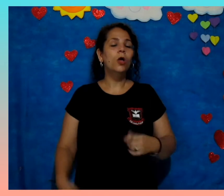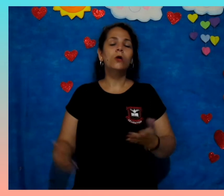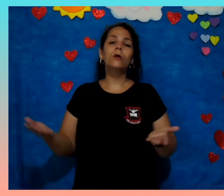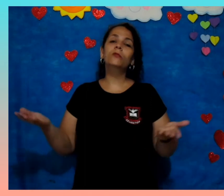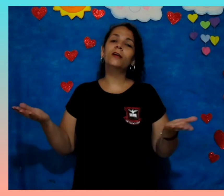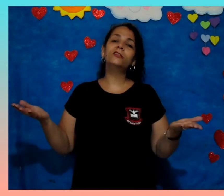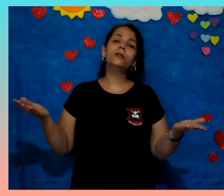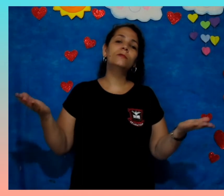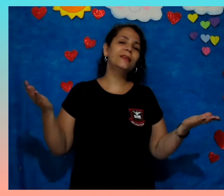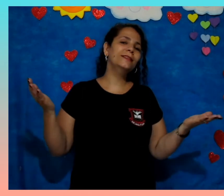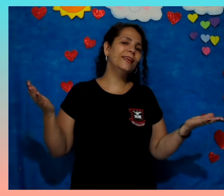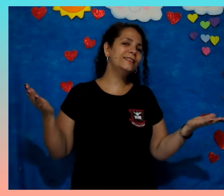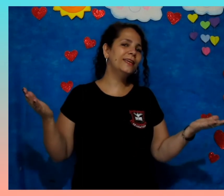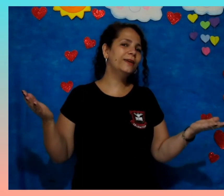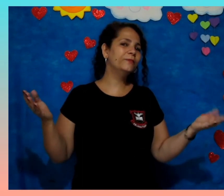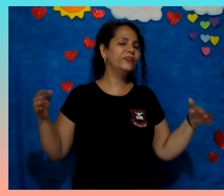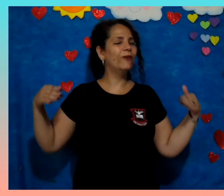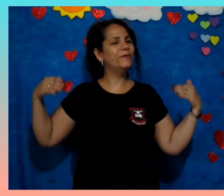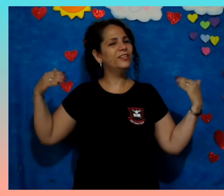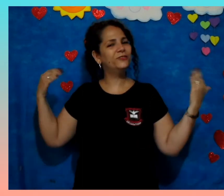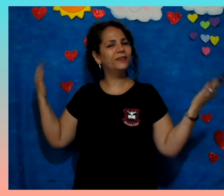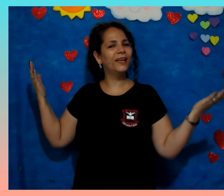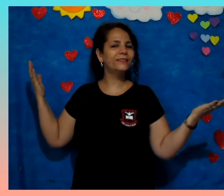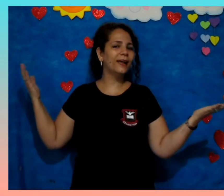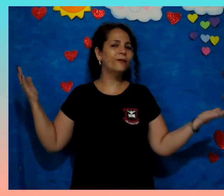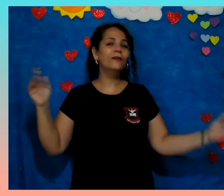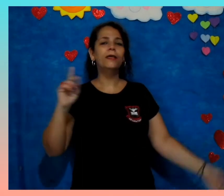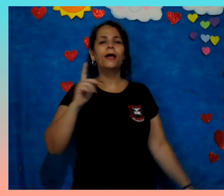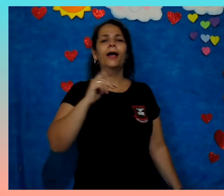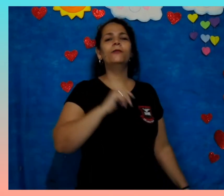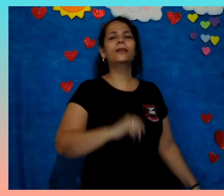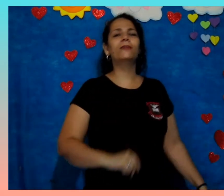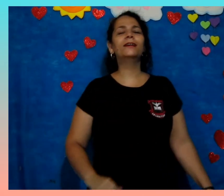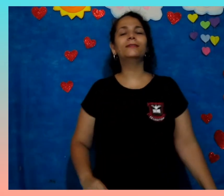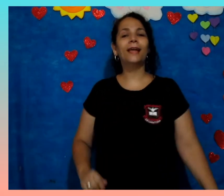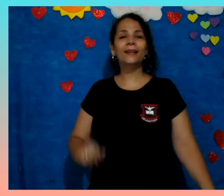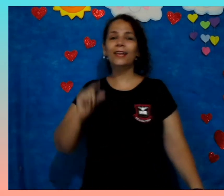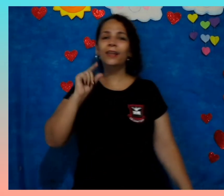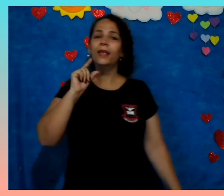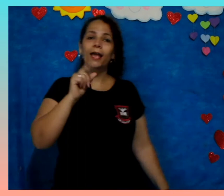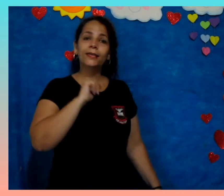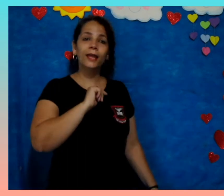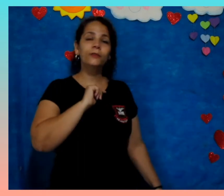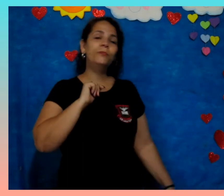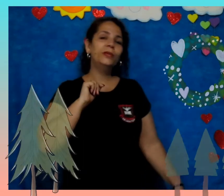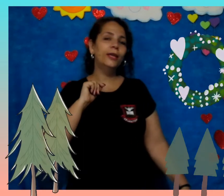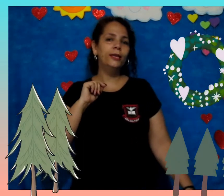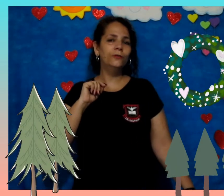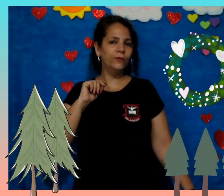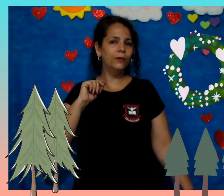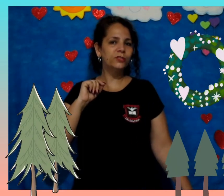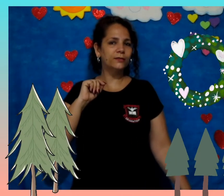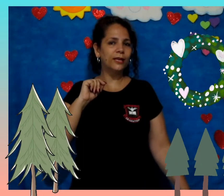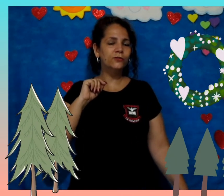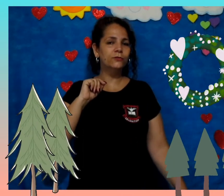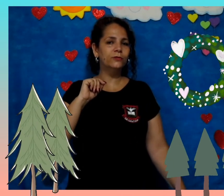Como nós estamos em dezembro e é o mês do Natal, eu quero cantar aquela do Pinheirinho, vamos cantar juntos?